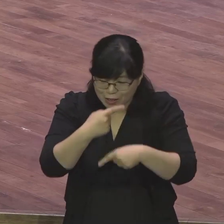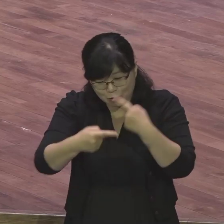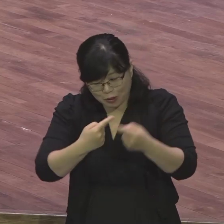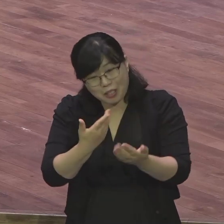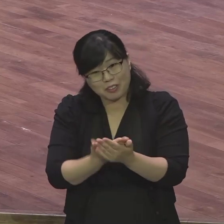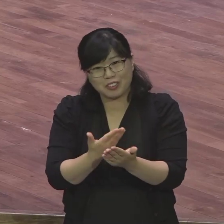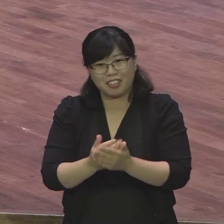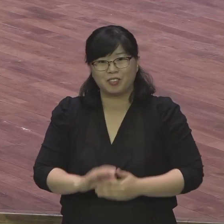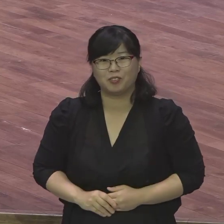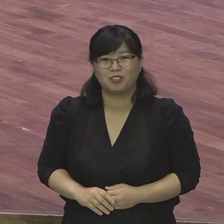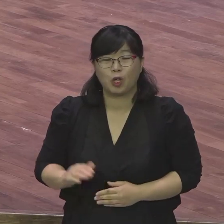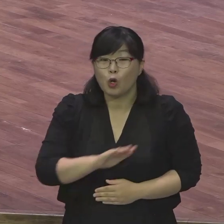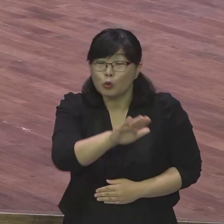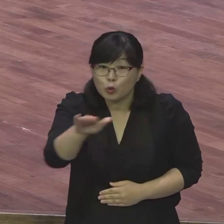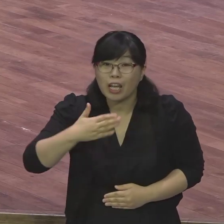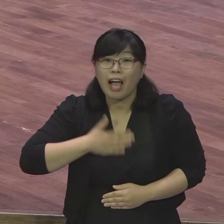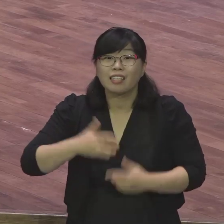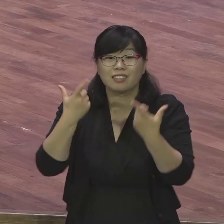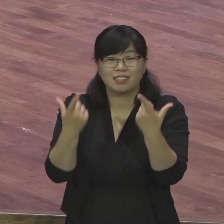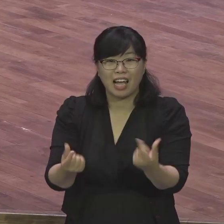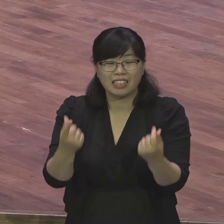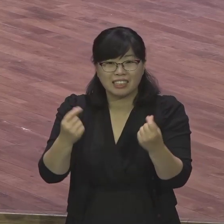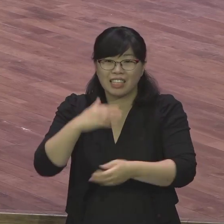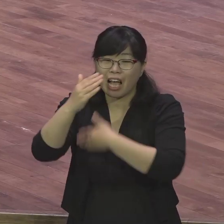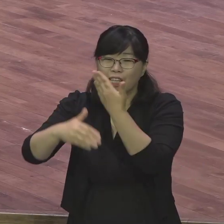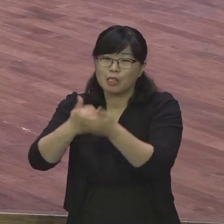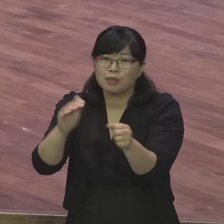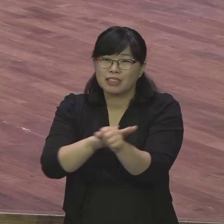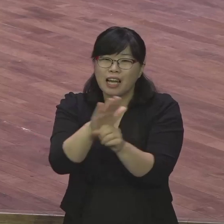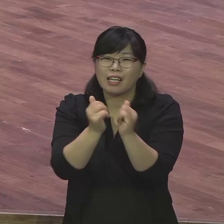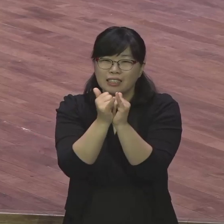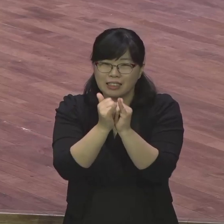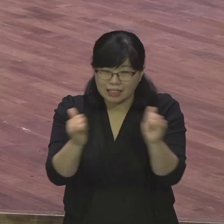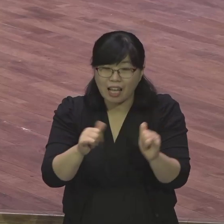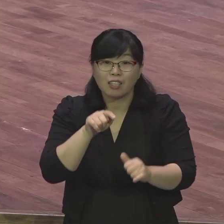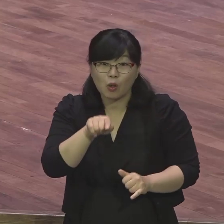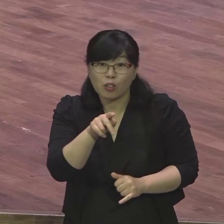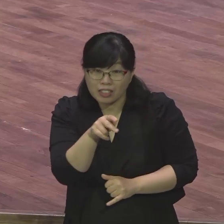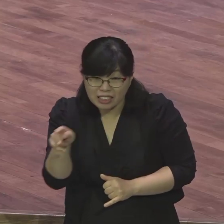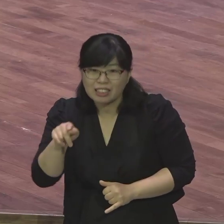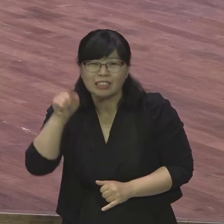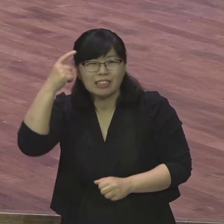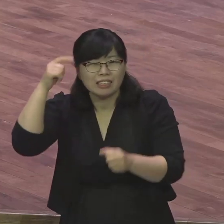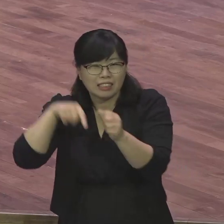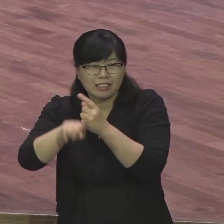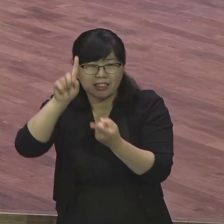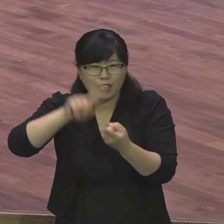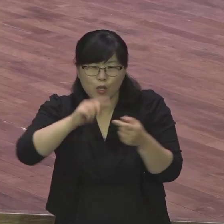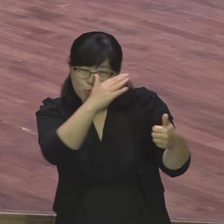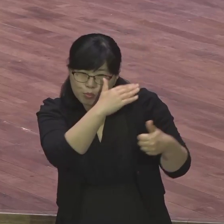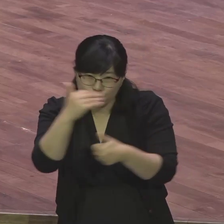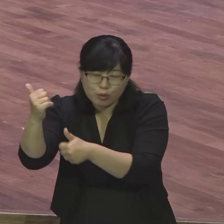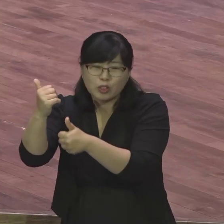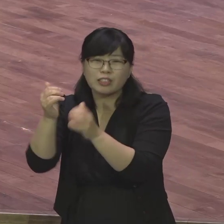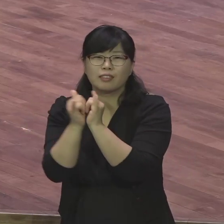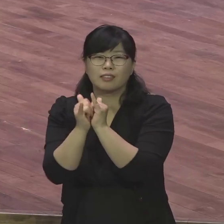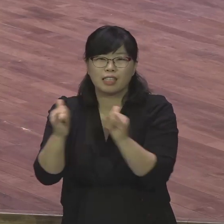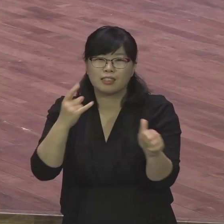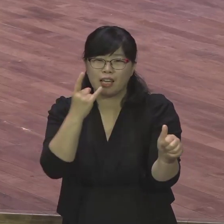시작 우리가 알갈리와 하나님을 사랑하는 자 곧 그 뜻대로 구리심을 입은 자들에 모든